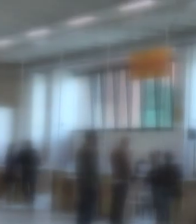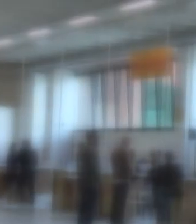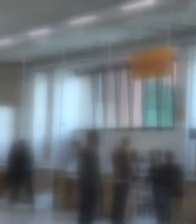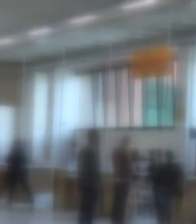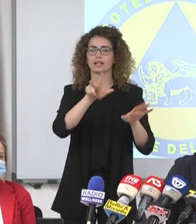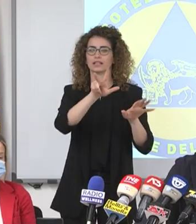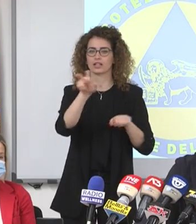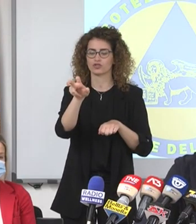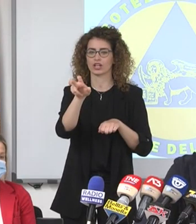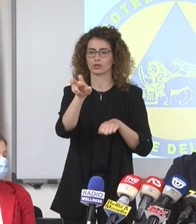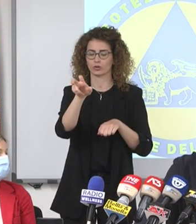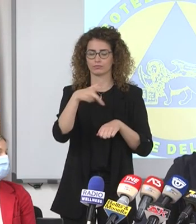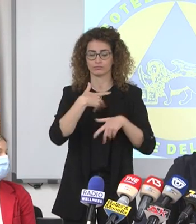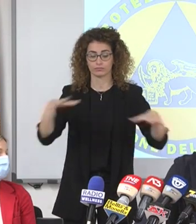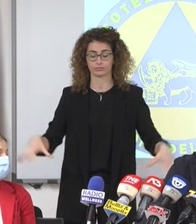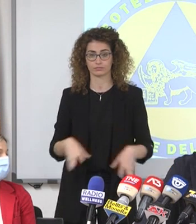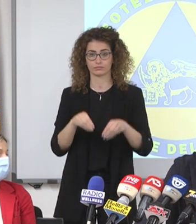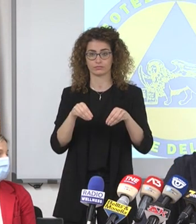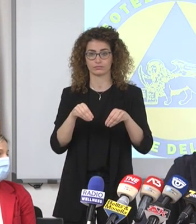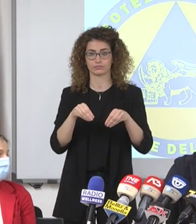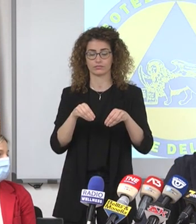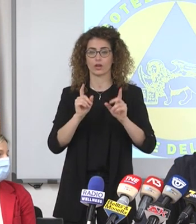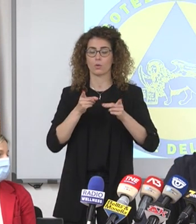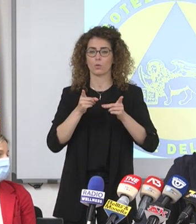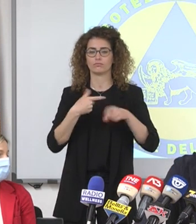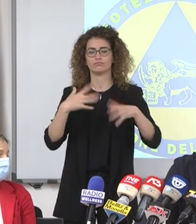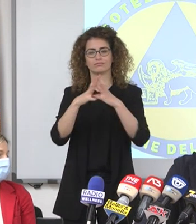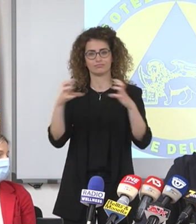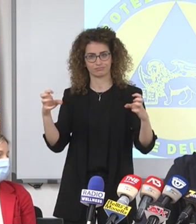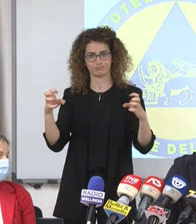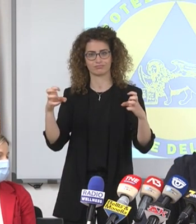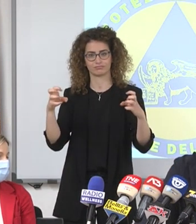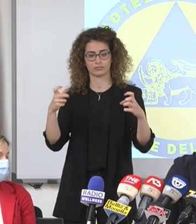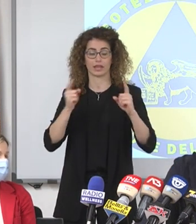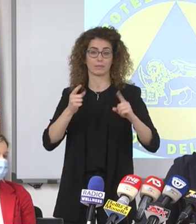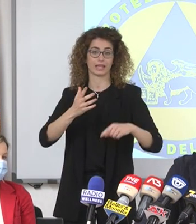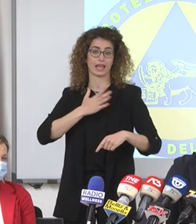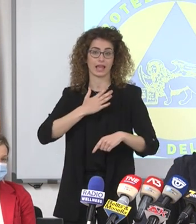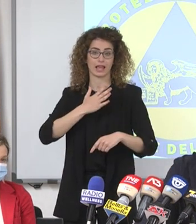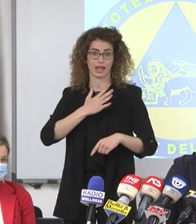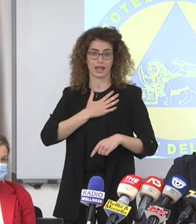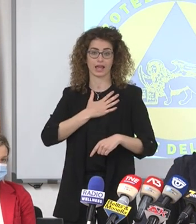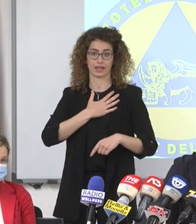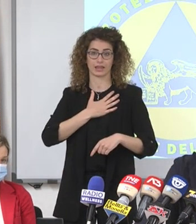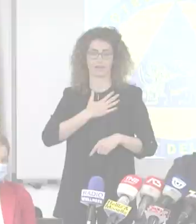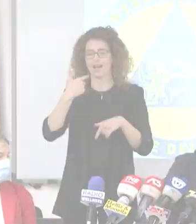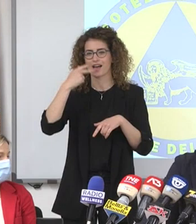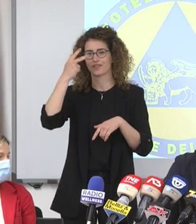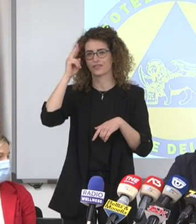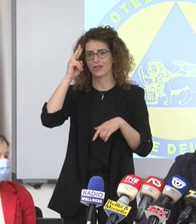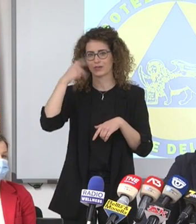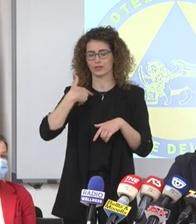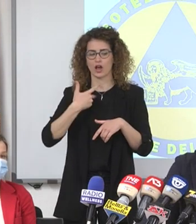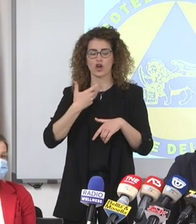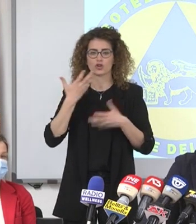aziende. Sono partiti anche quegli aziendali che vanno per classi di età, non per l'azienda e